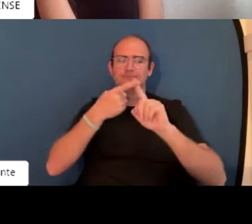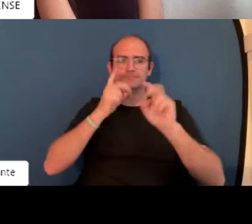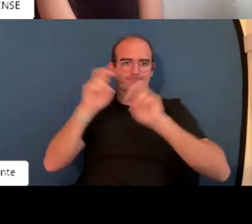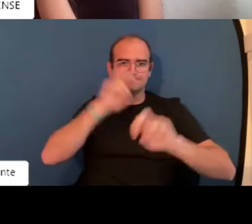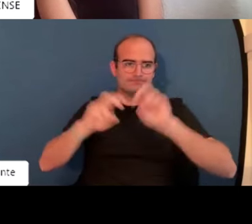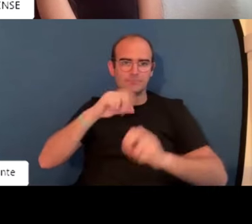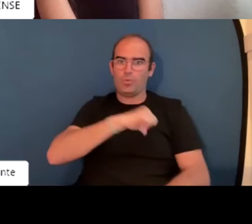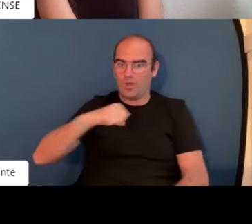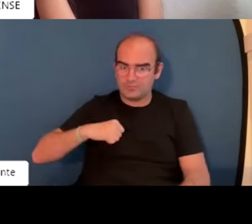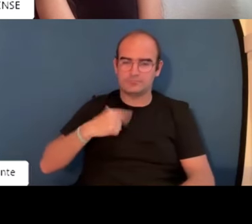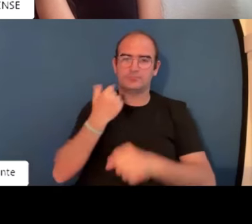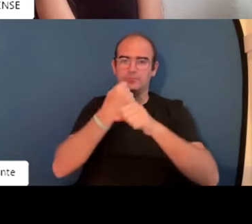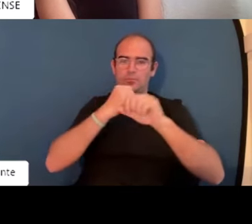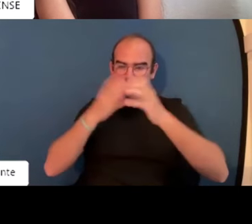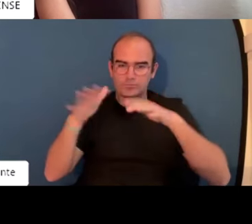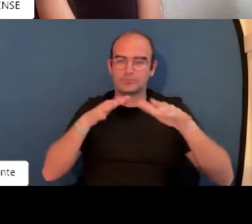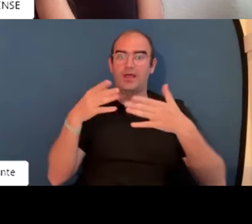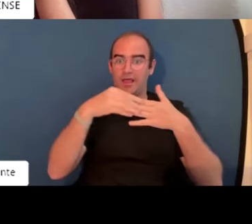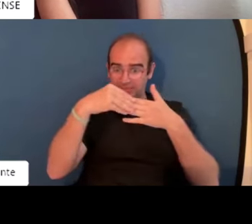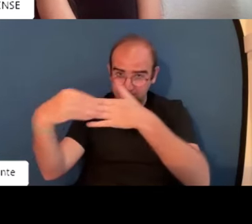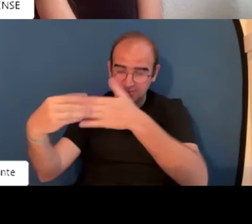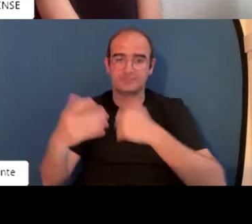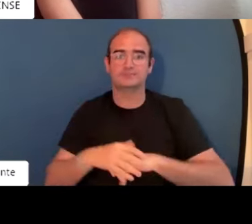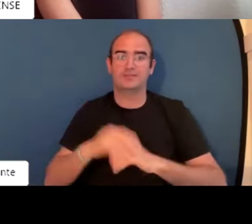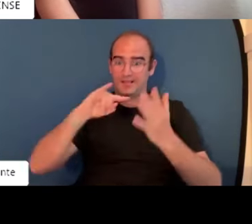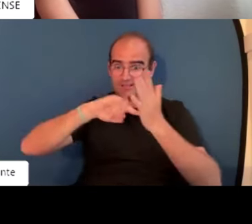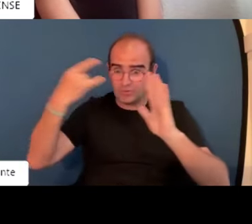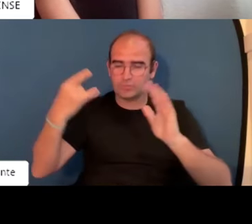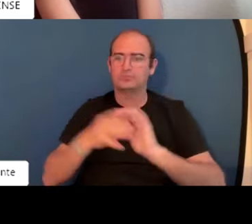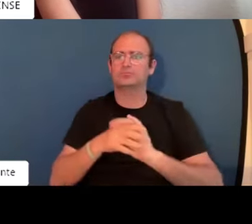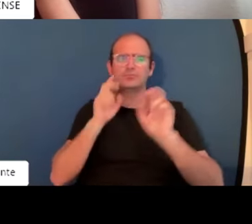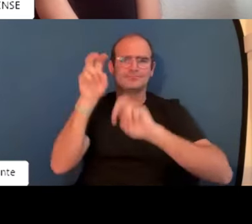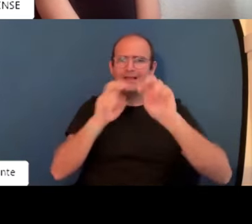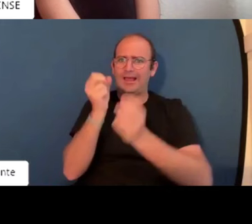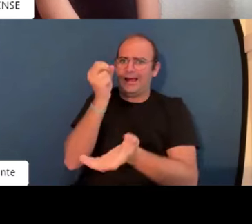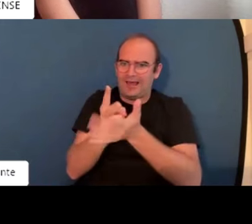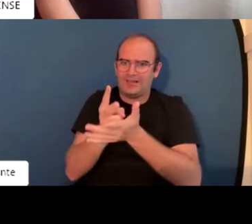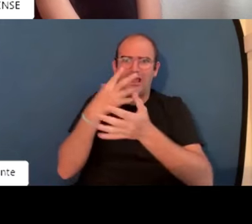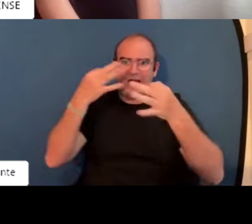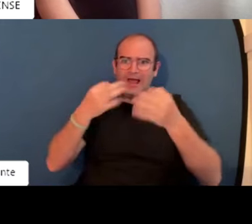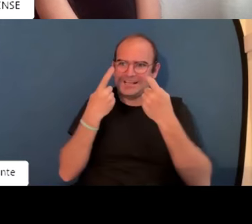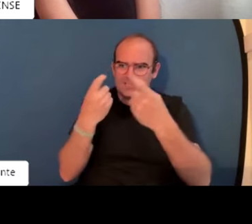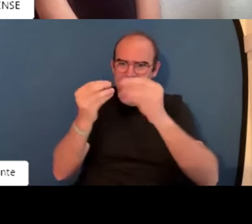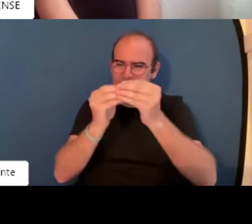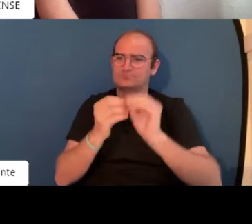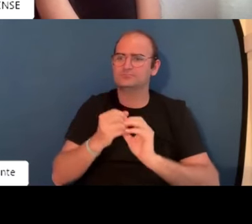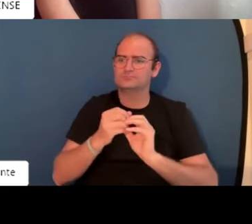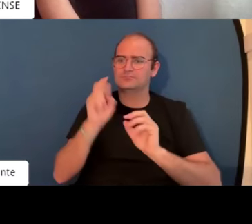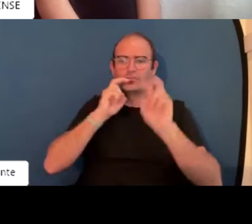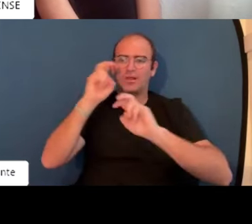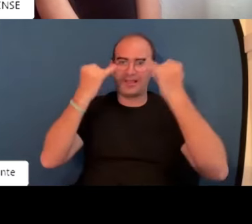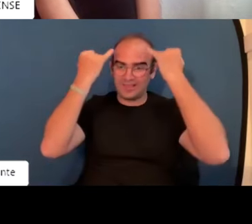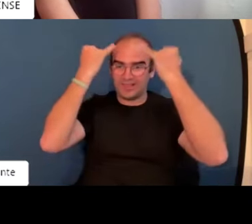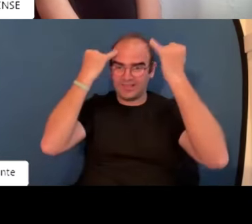que había habido un cambio que se centraban en la autobúsqueda, la tecnología, la búsqueda de